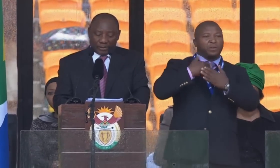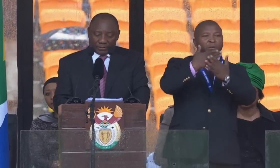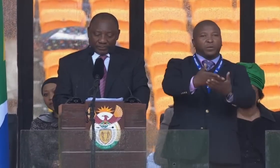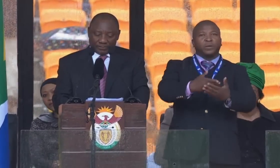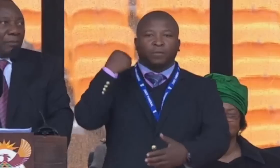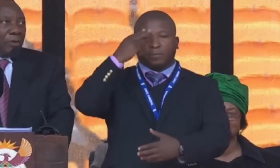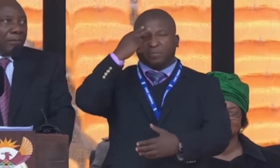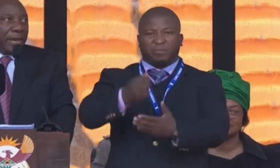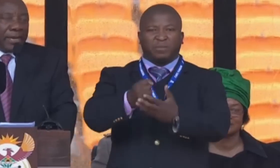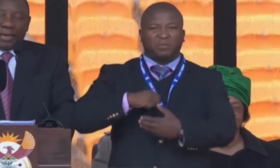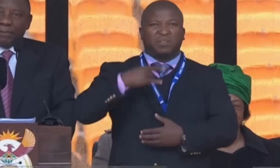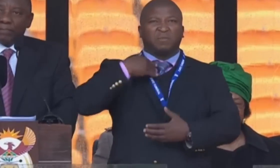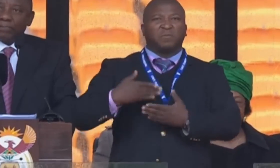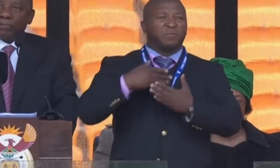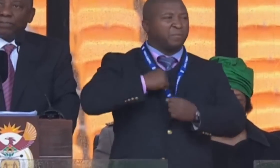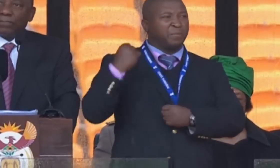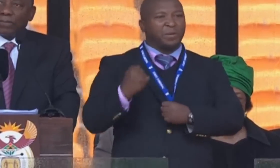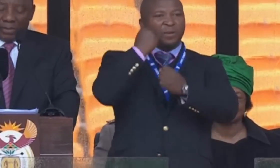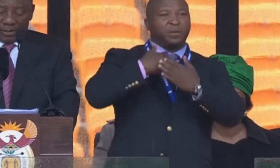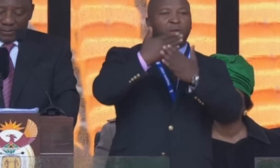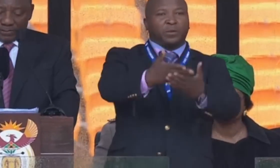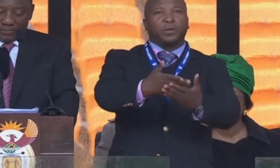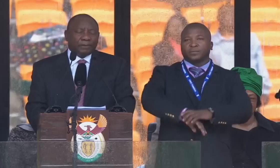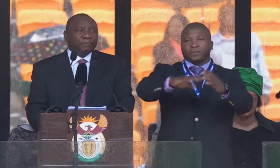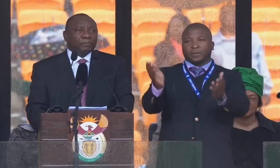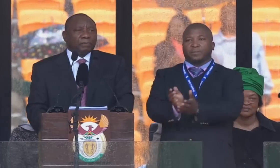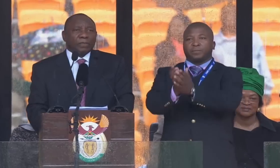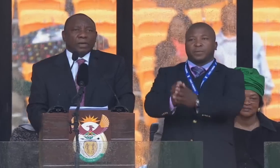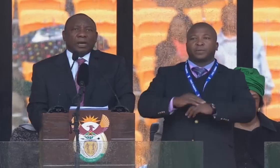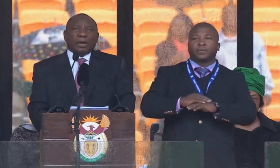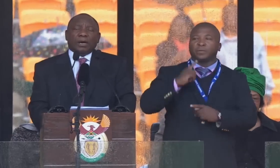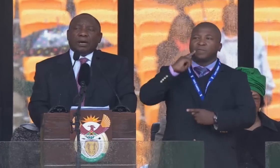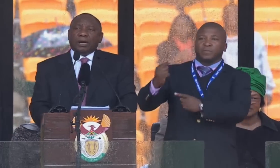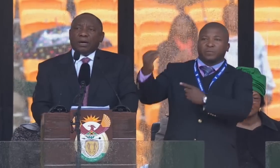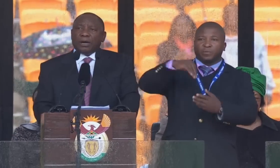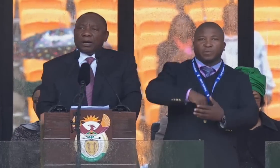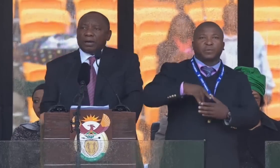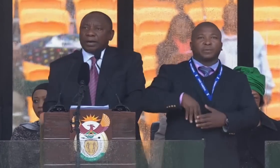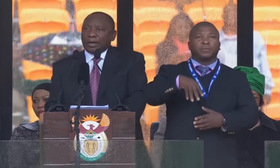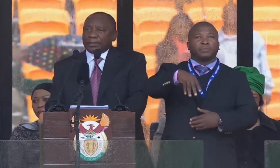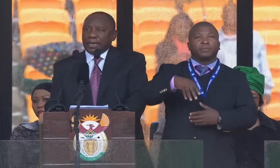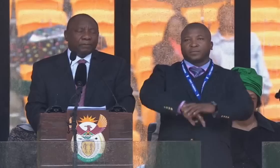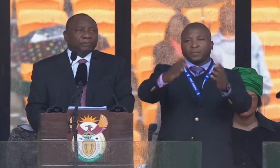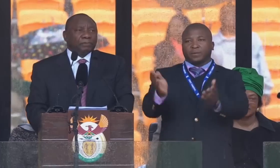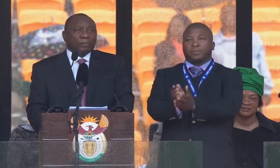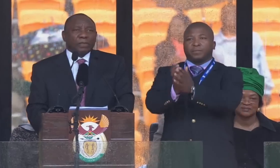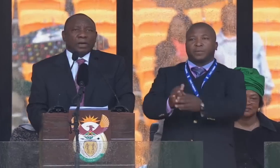futuro já começou Hoje a festa é sua, a festa é nossa De quem quiser,